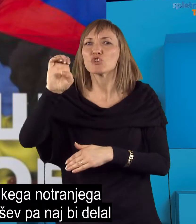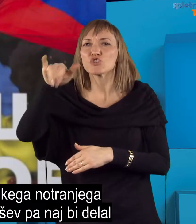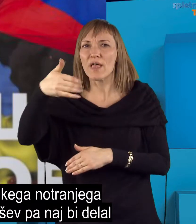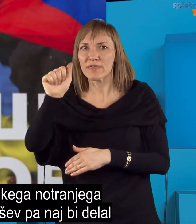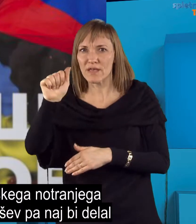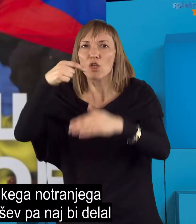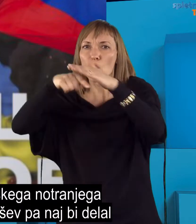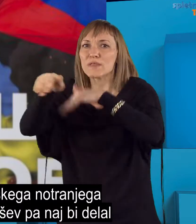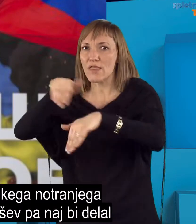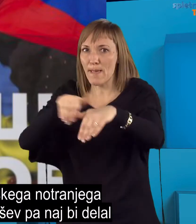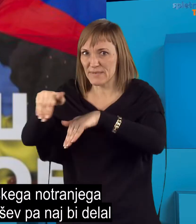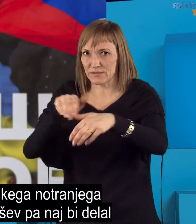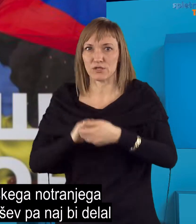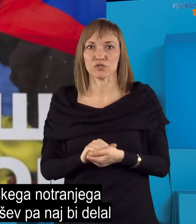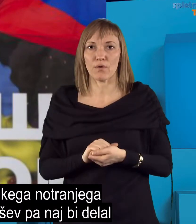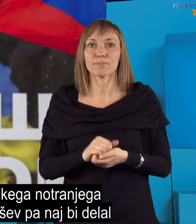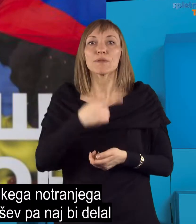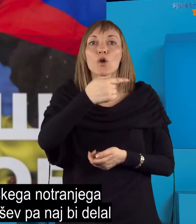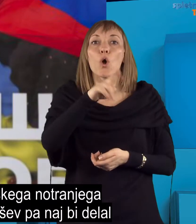delal za neko zasebno varnostno podjetje v Moskvi.